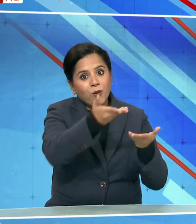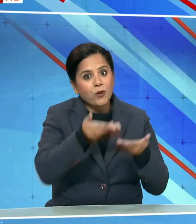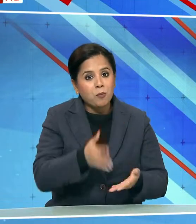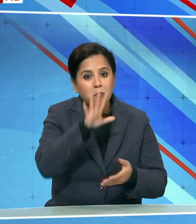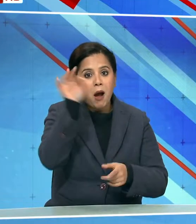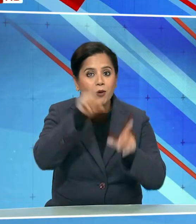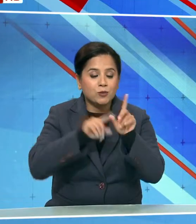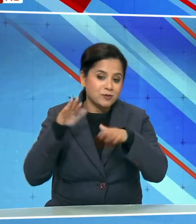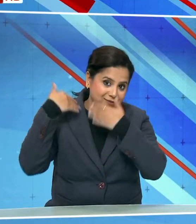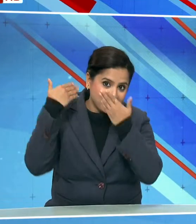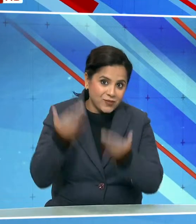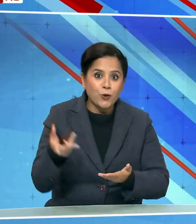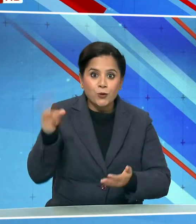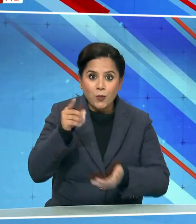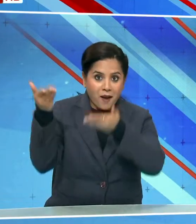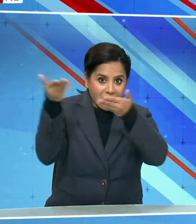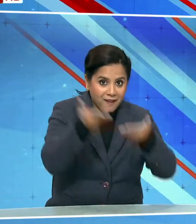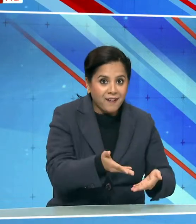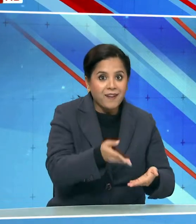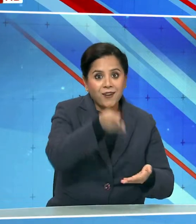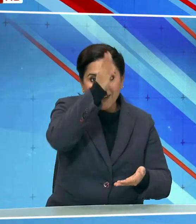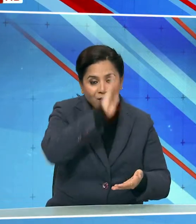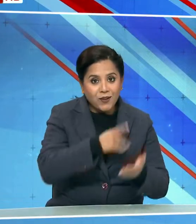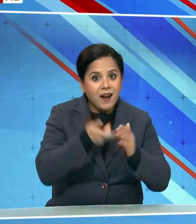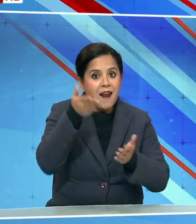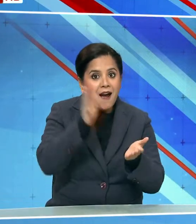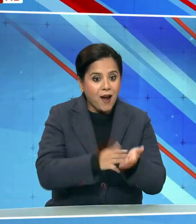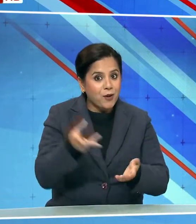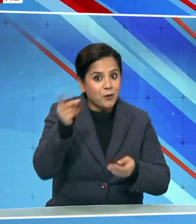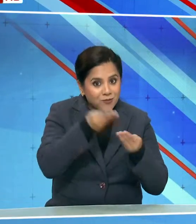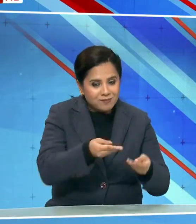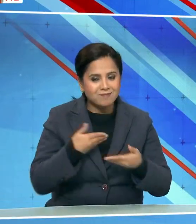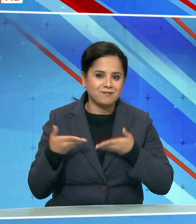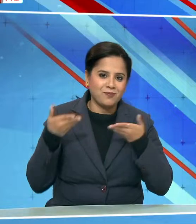साल में फिर शी दुबारा से यहां इस्तापित हो रहे हैं